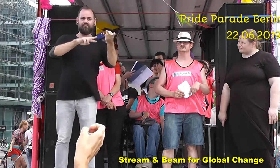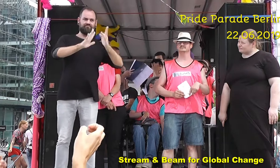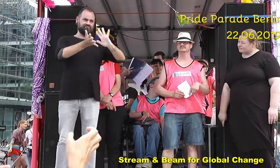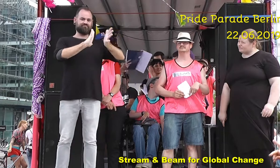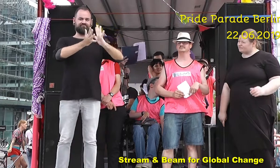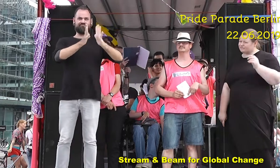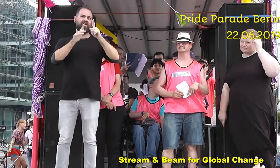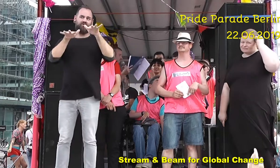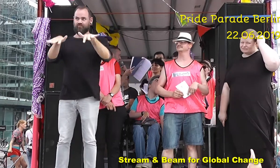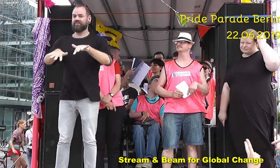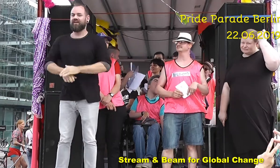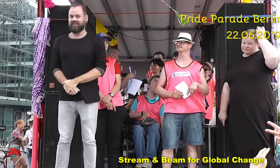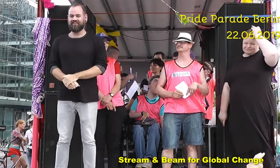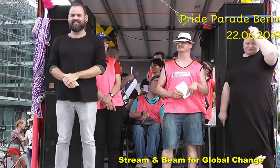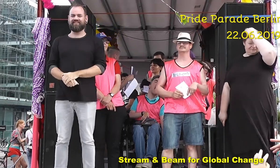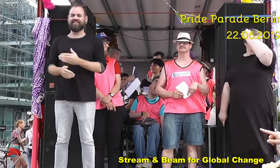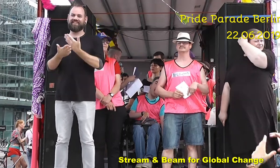Von Chris und Uli.